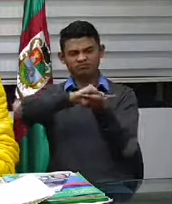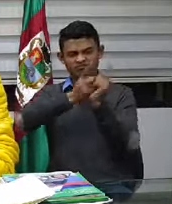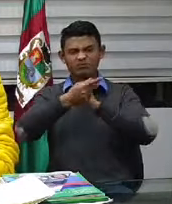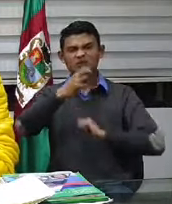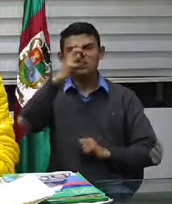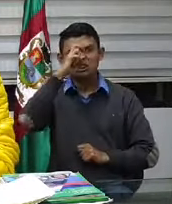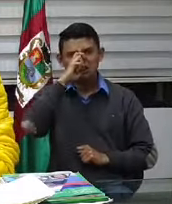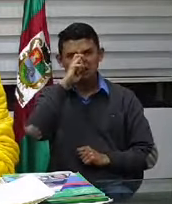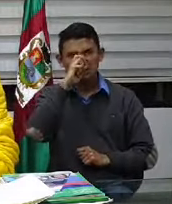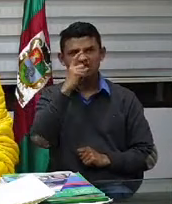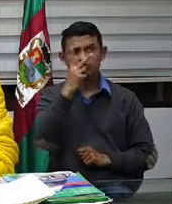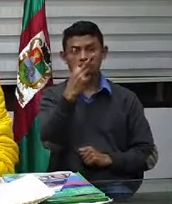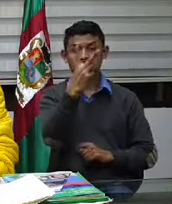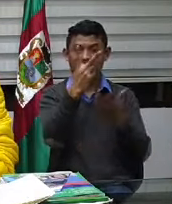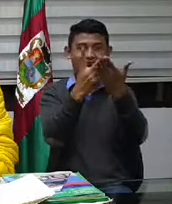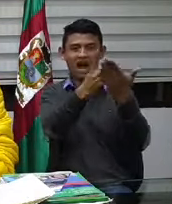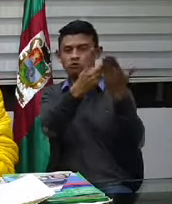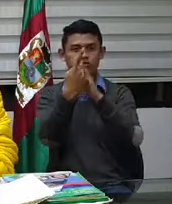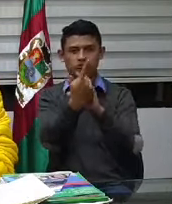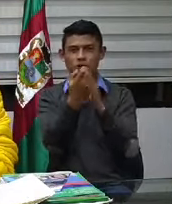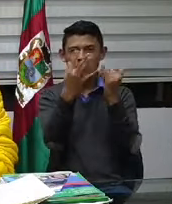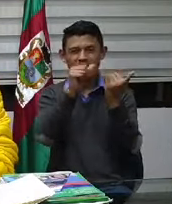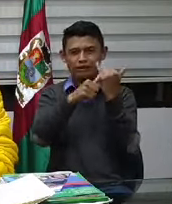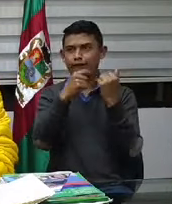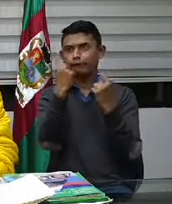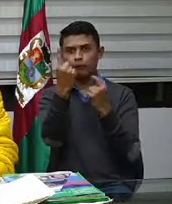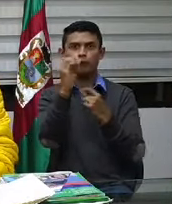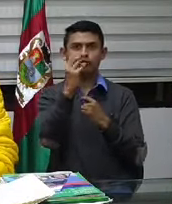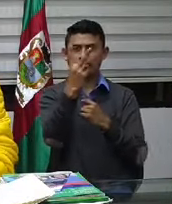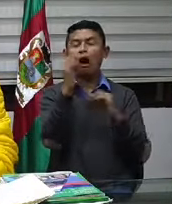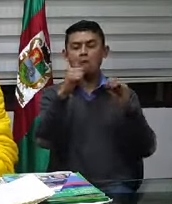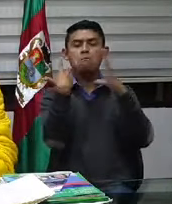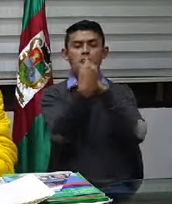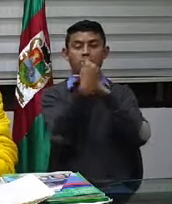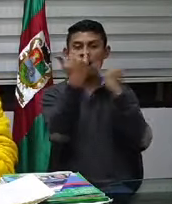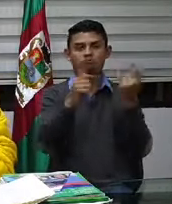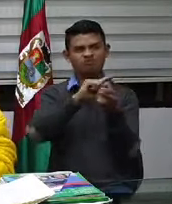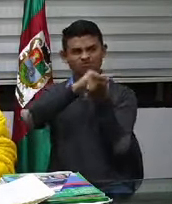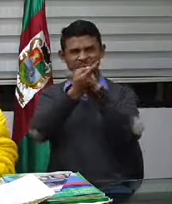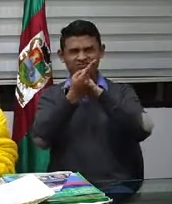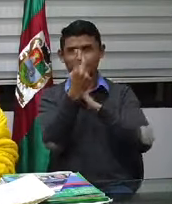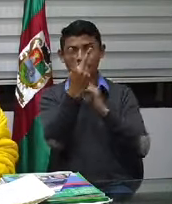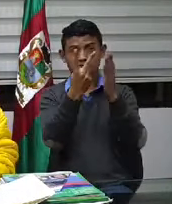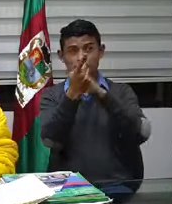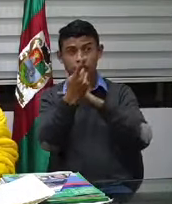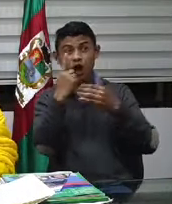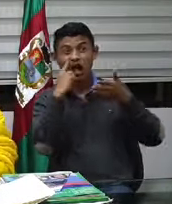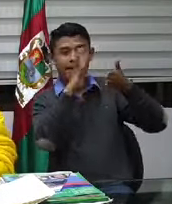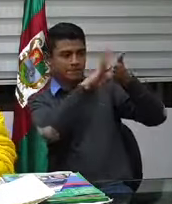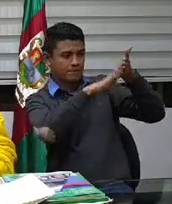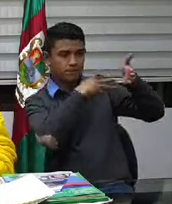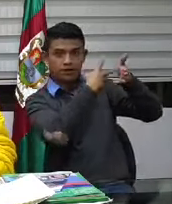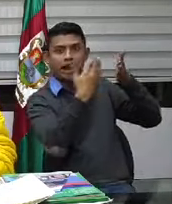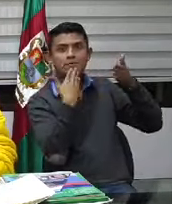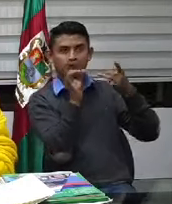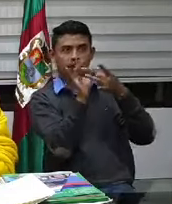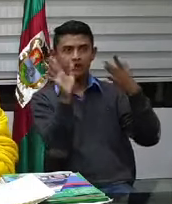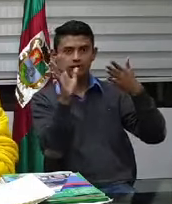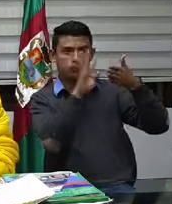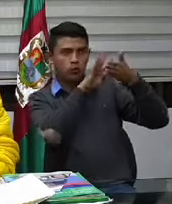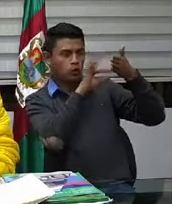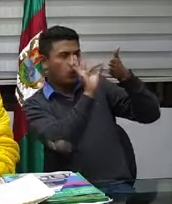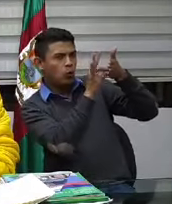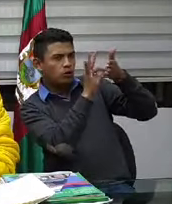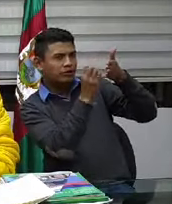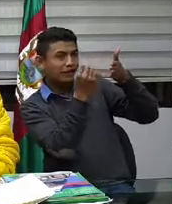el dígito que corresponde al segundo dígito del día. Por ejemplo, mañana el día 13 solo